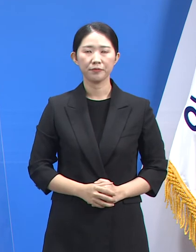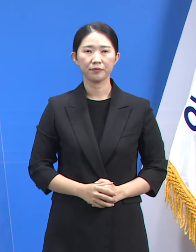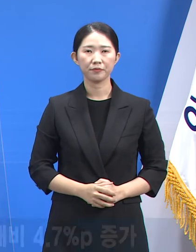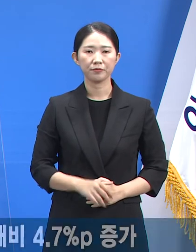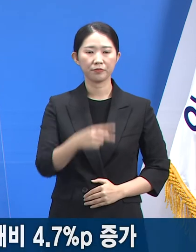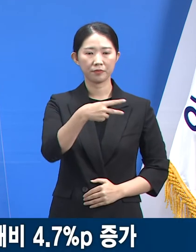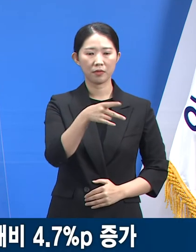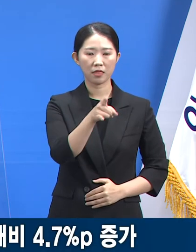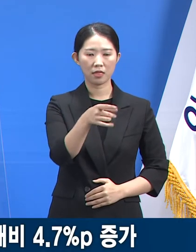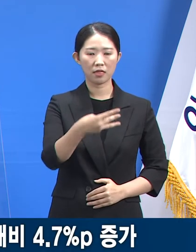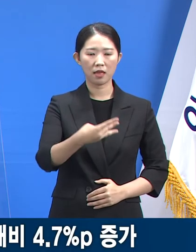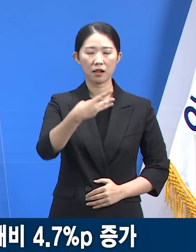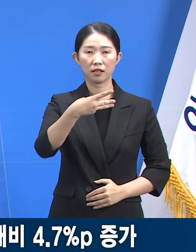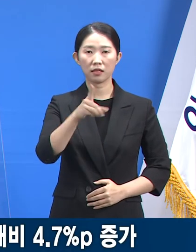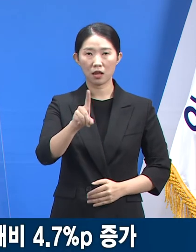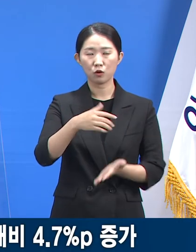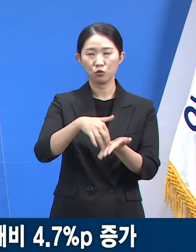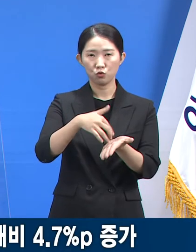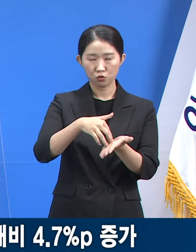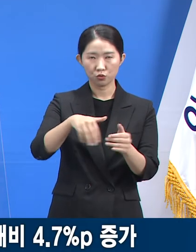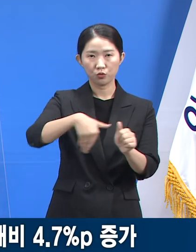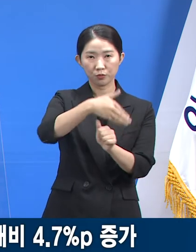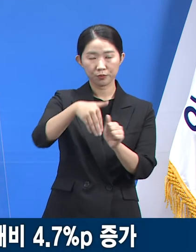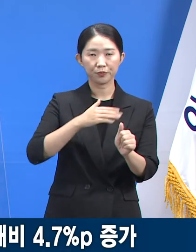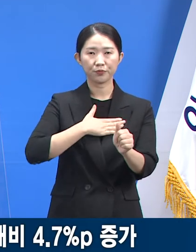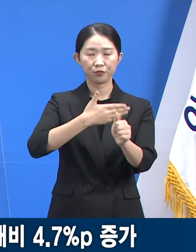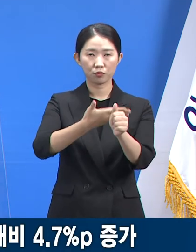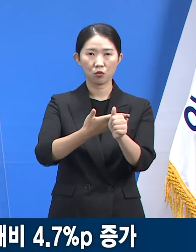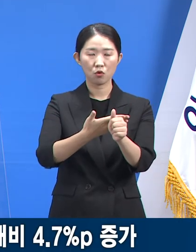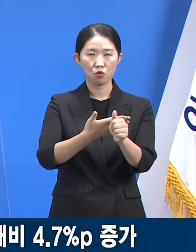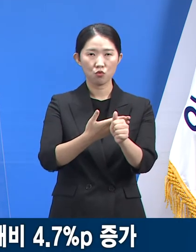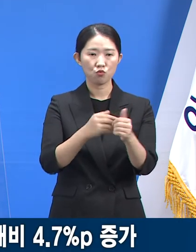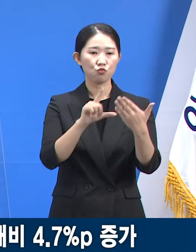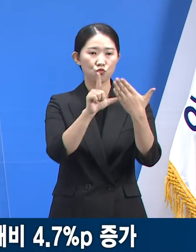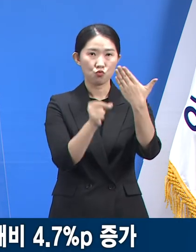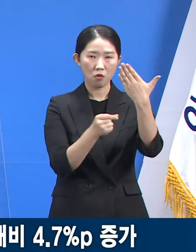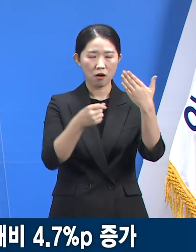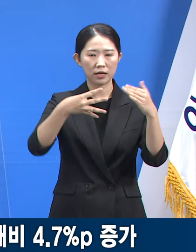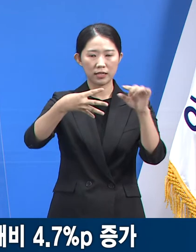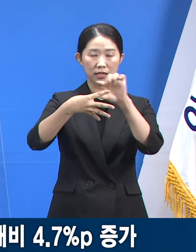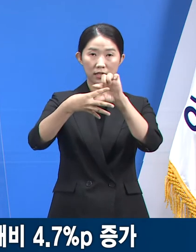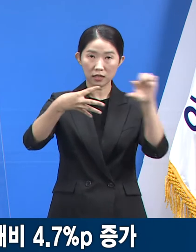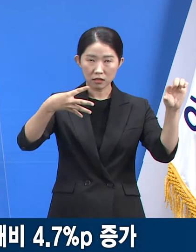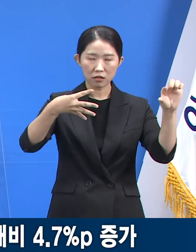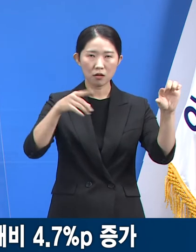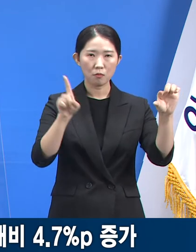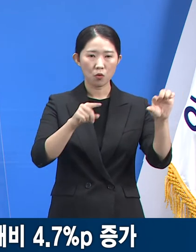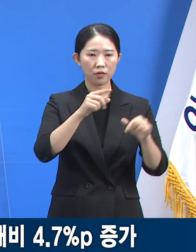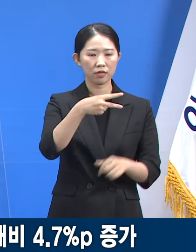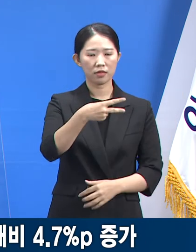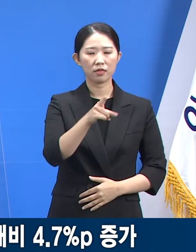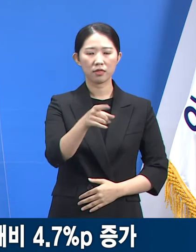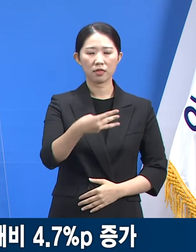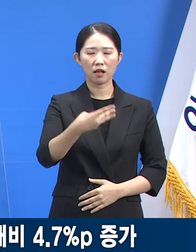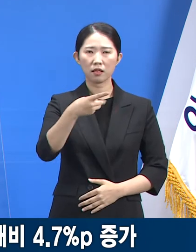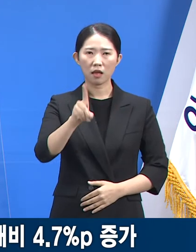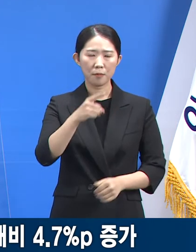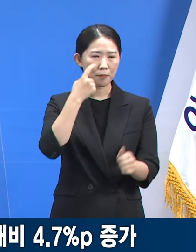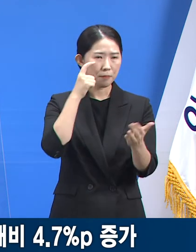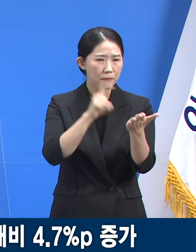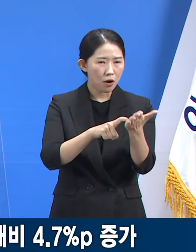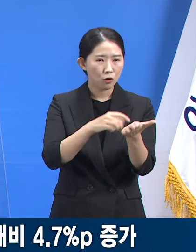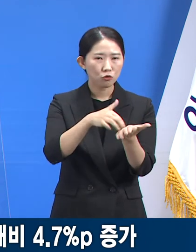델타 변이 바이러스 현황입니다. 9월 1주차 전국 국내 감염 사례 중 델타 변이 검출률은 97%이며